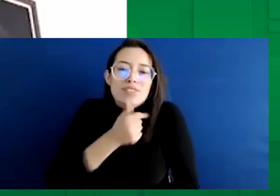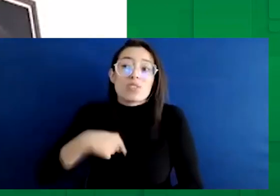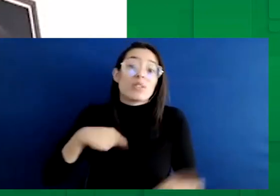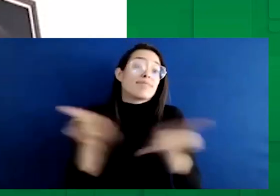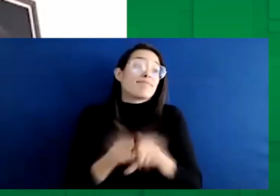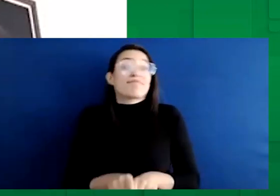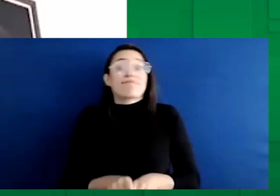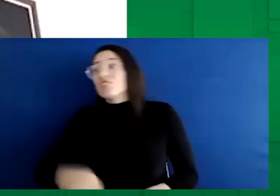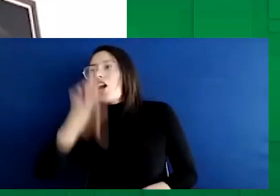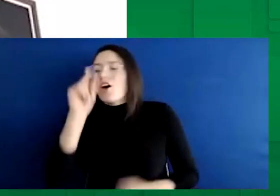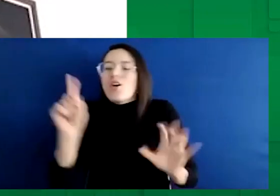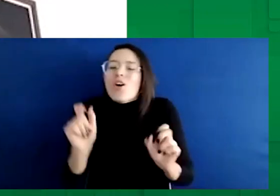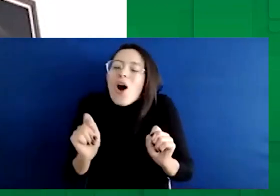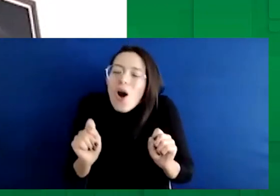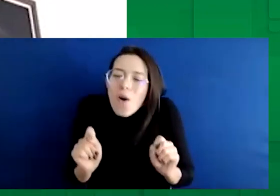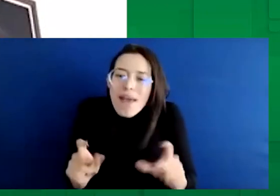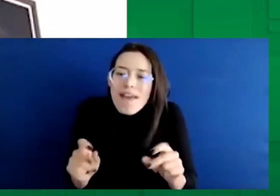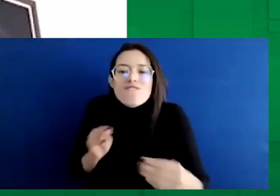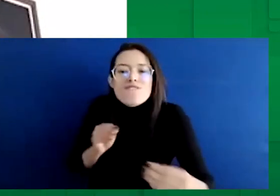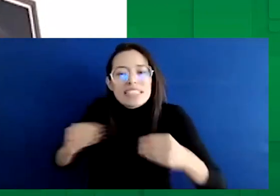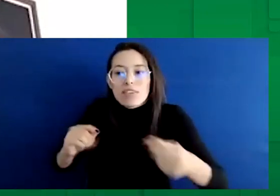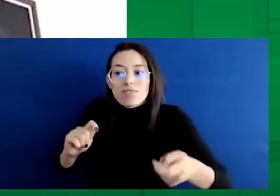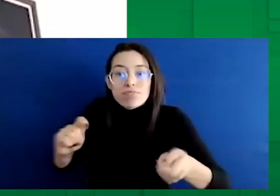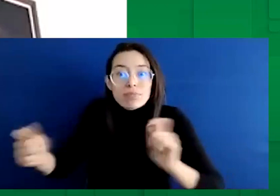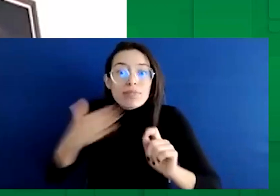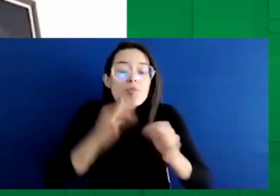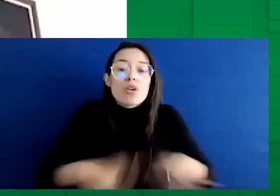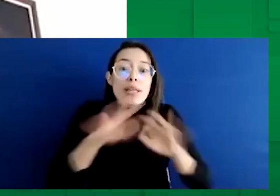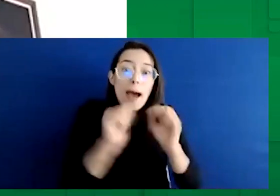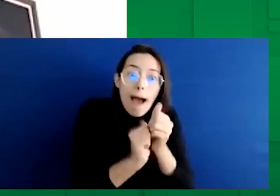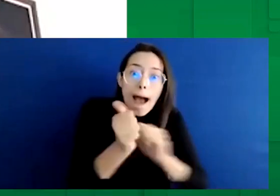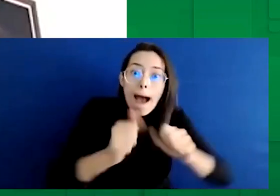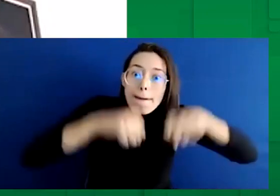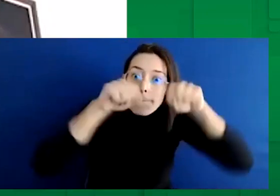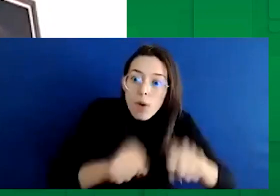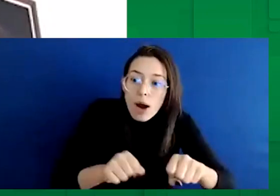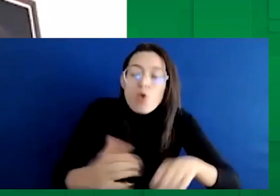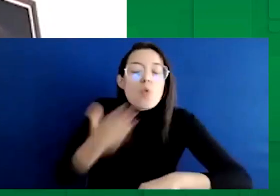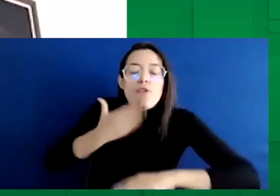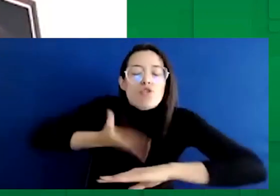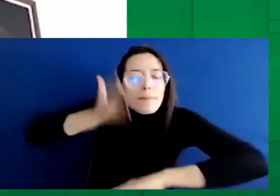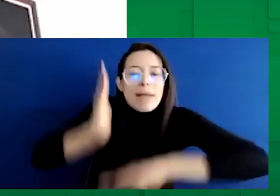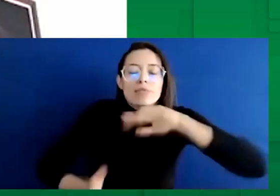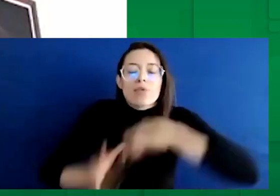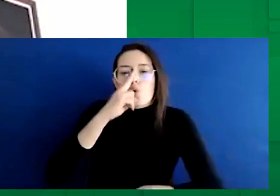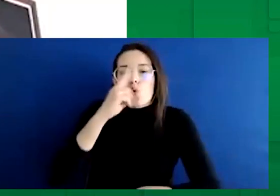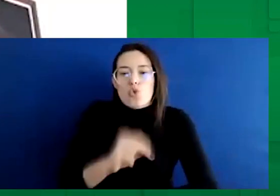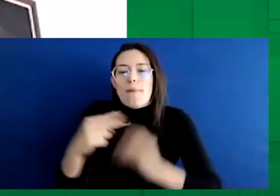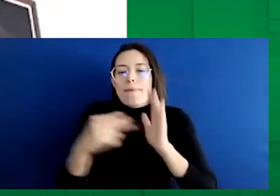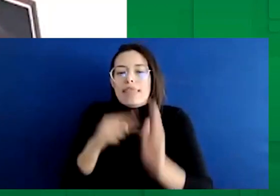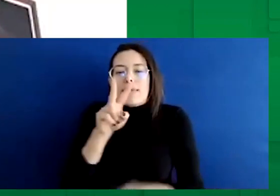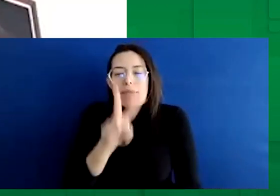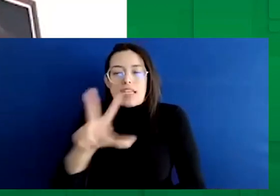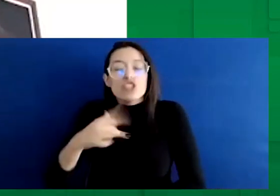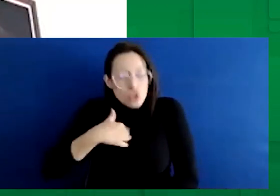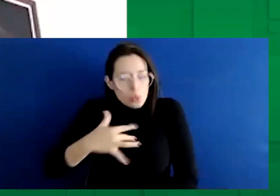para que pase su trámite normal y esperaríamos hasta junio del 2023. Yo creo que va a quedar hasta junio